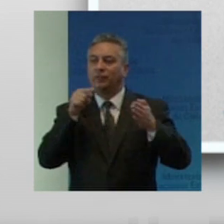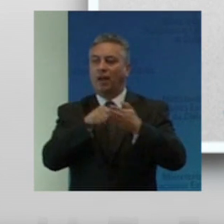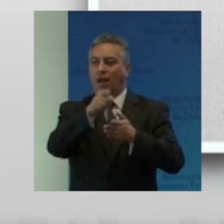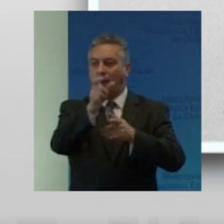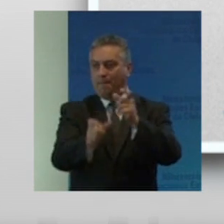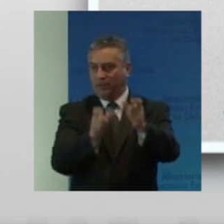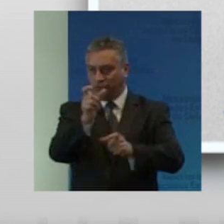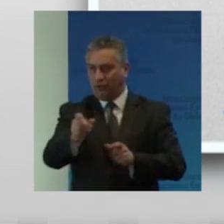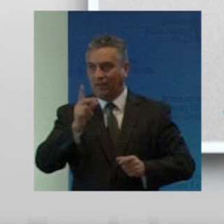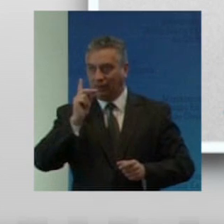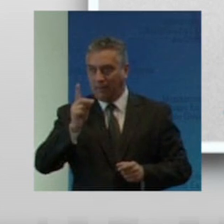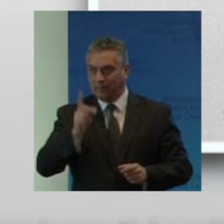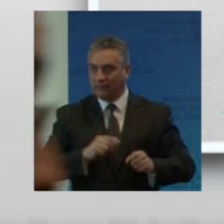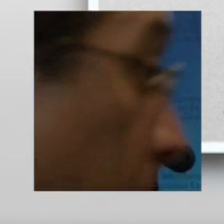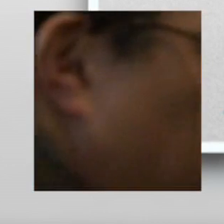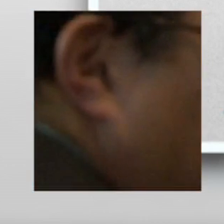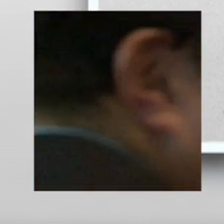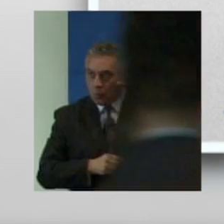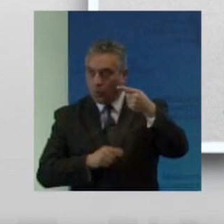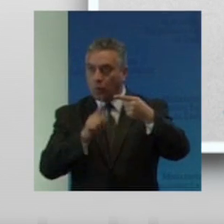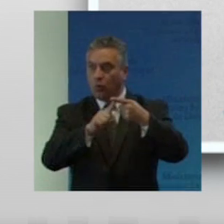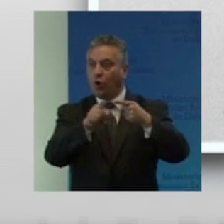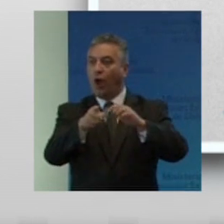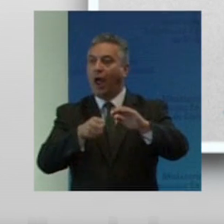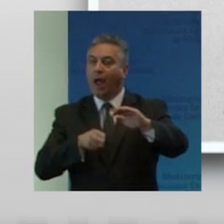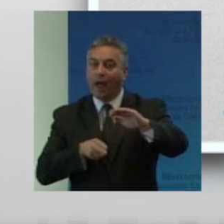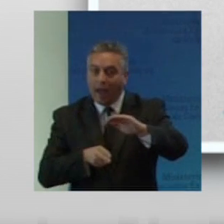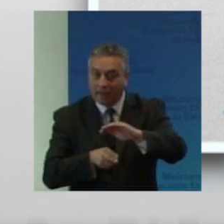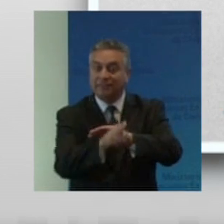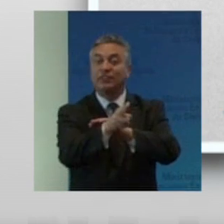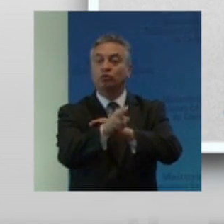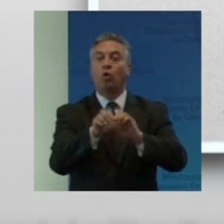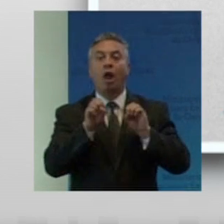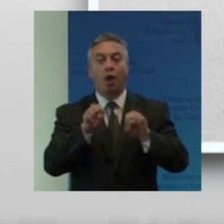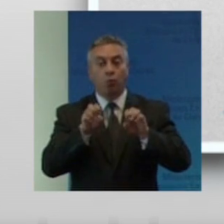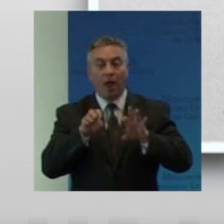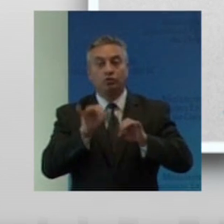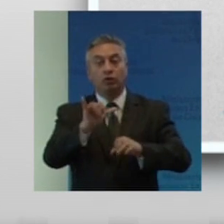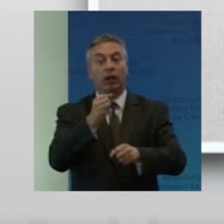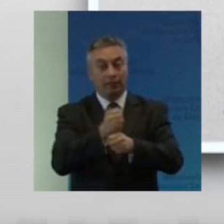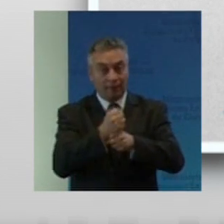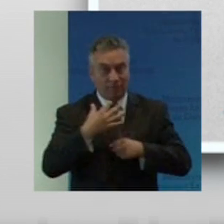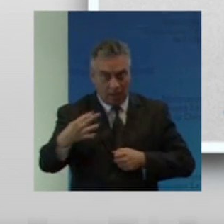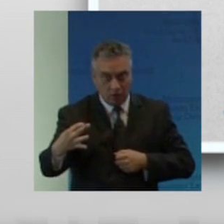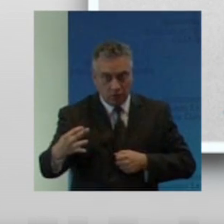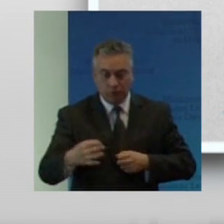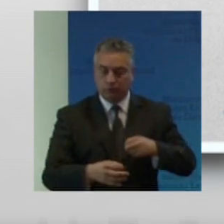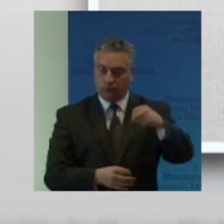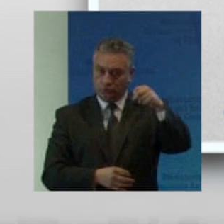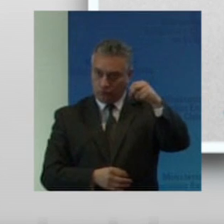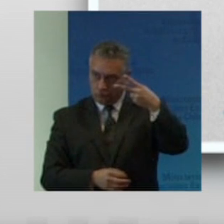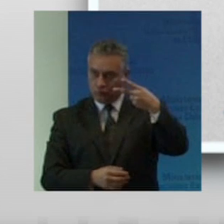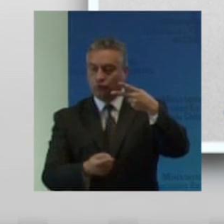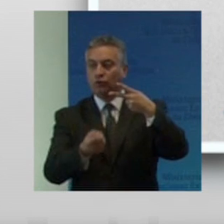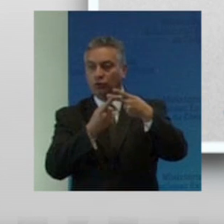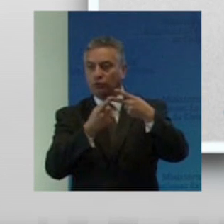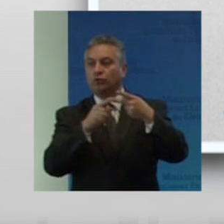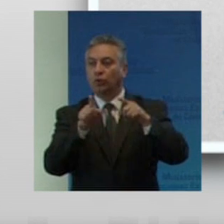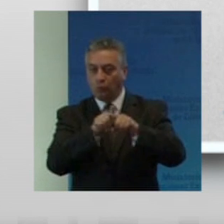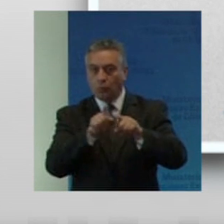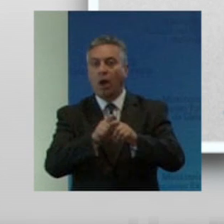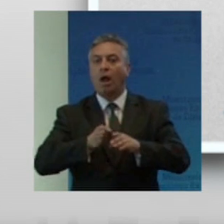1 acceso a la educación y el empleo 2 disponibilidad de